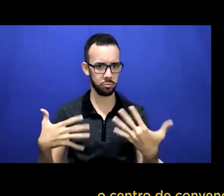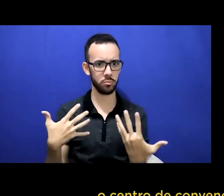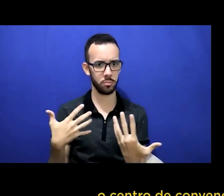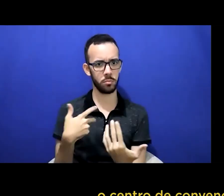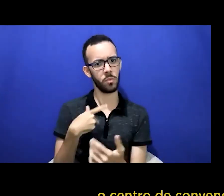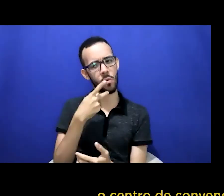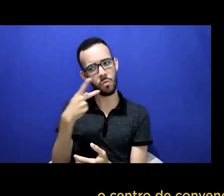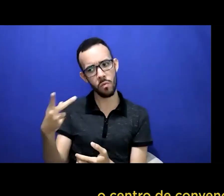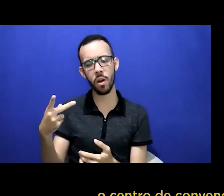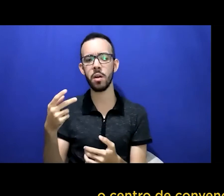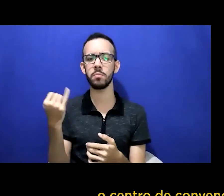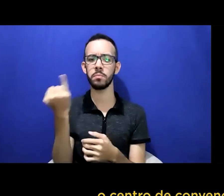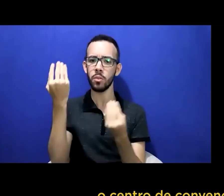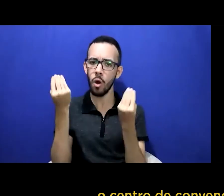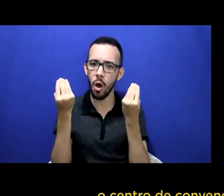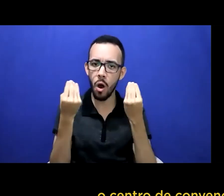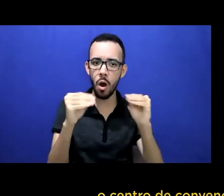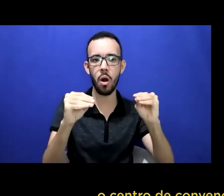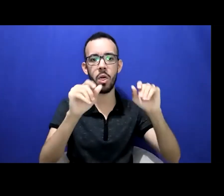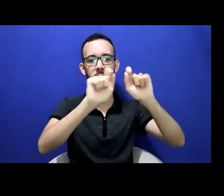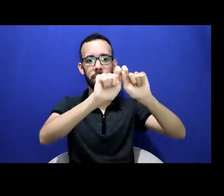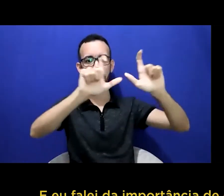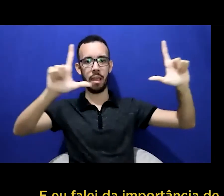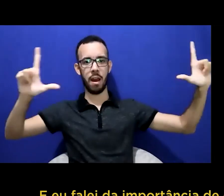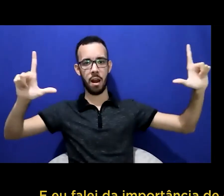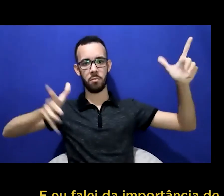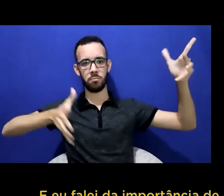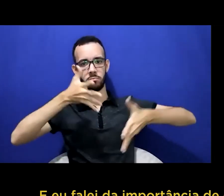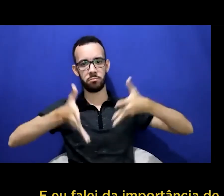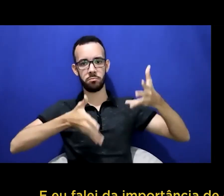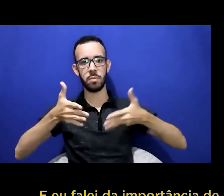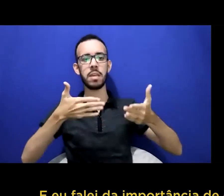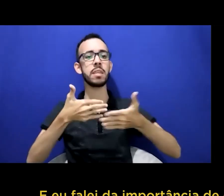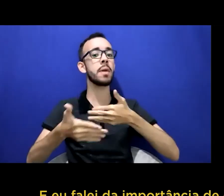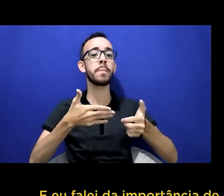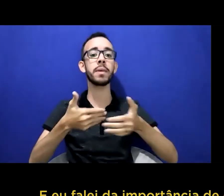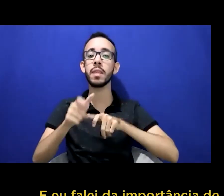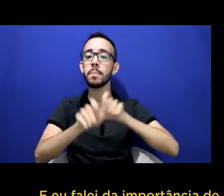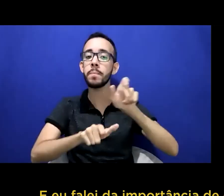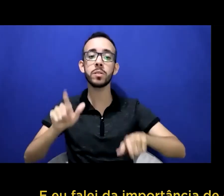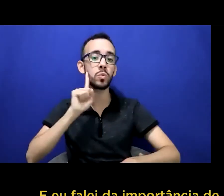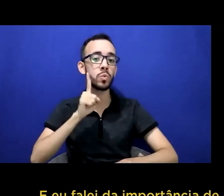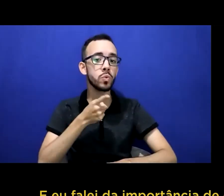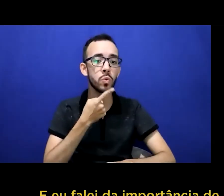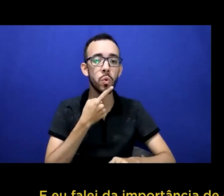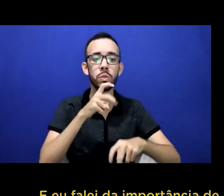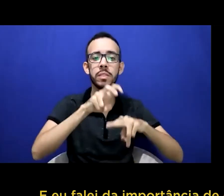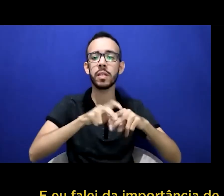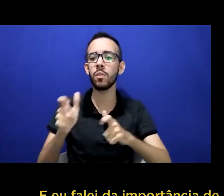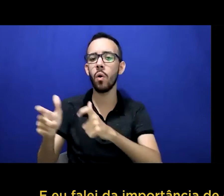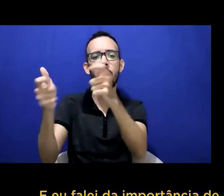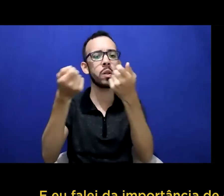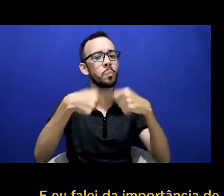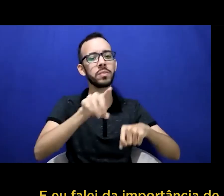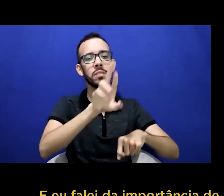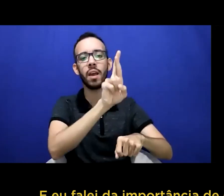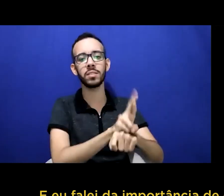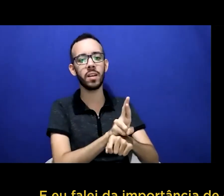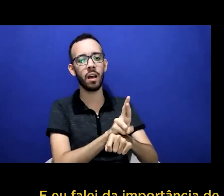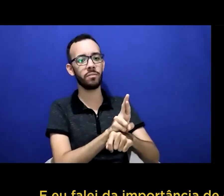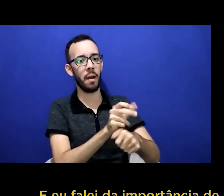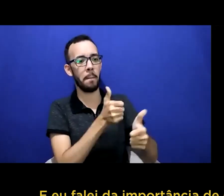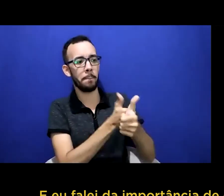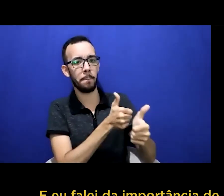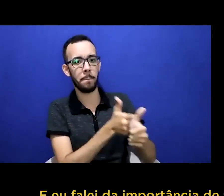lotado, o auditório lotado, todo mundo lá, e eu falei da importância de colocar o